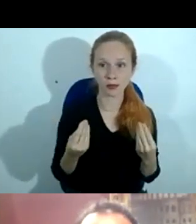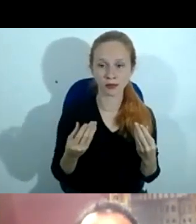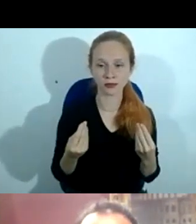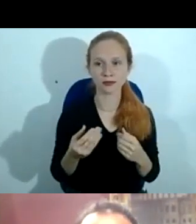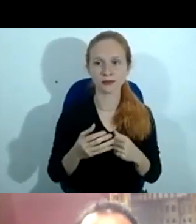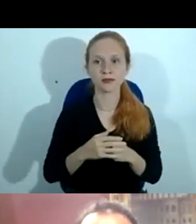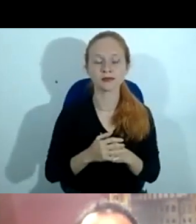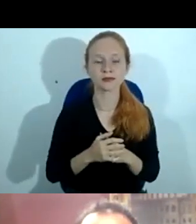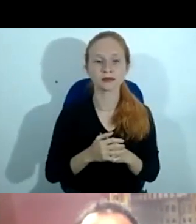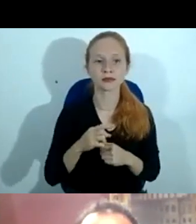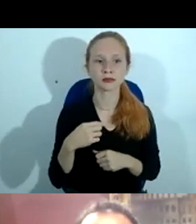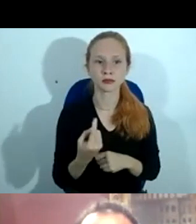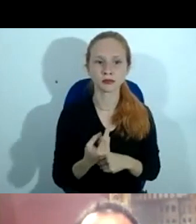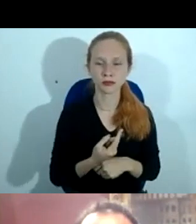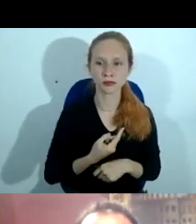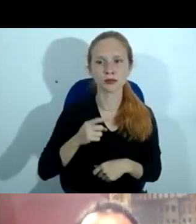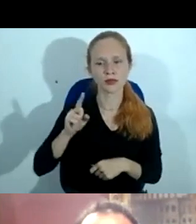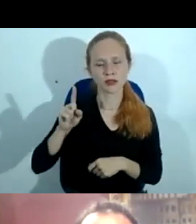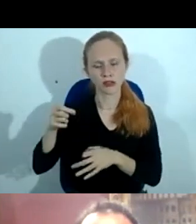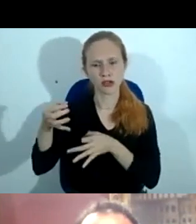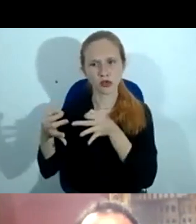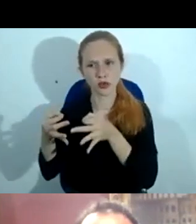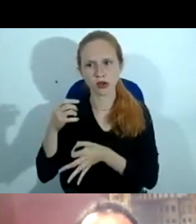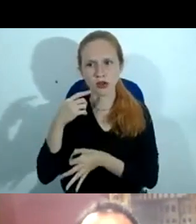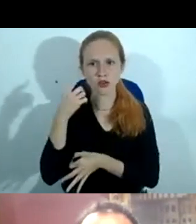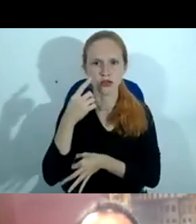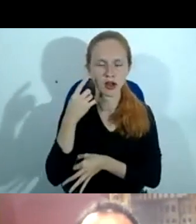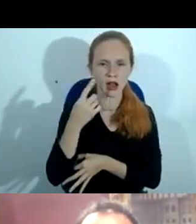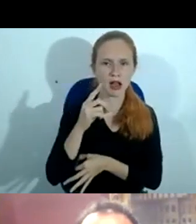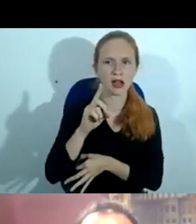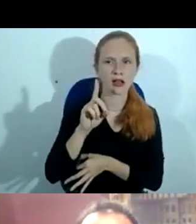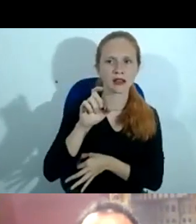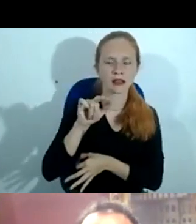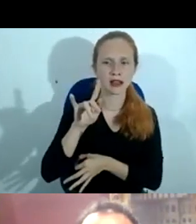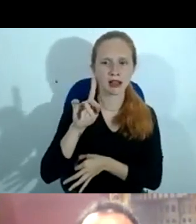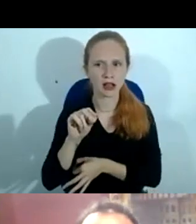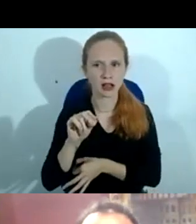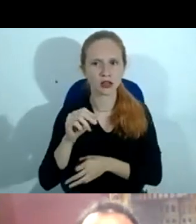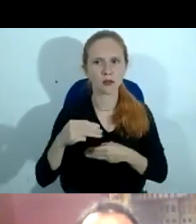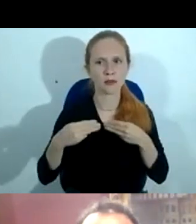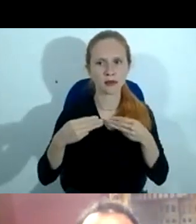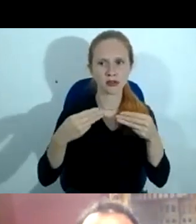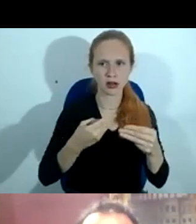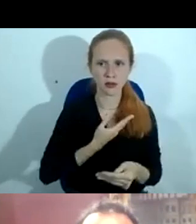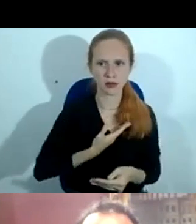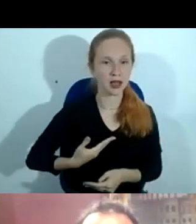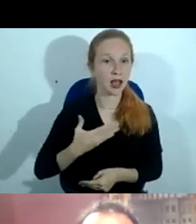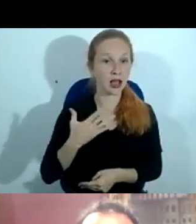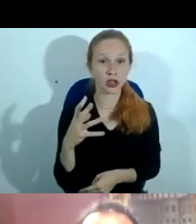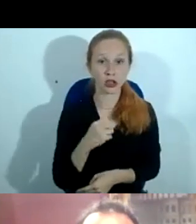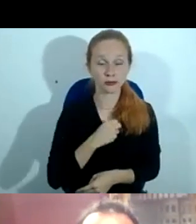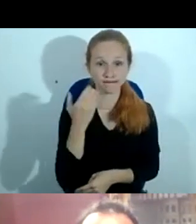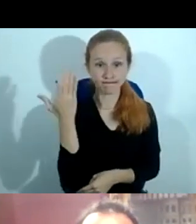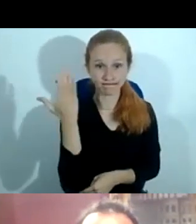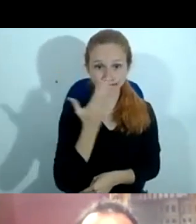somos juízes, nós somos advogados, delegados, Ministério Público, nós adoramos a questão de prova. E hoje,